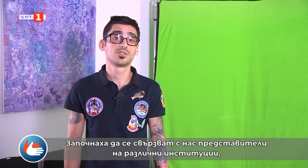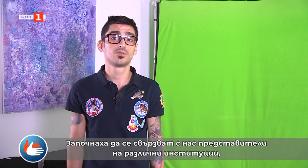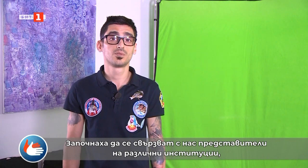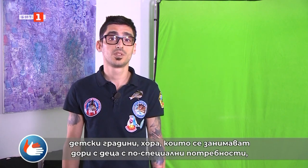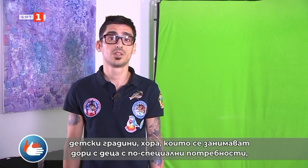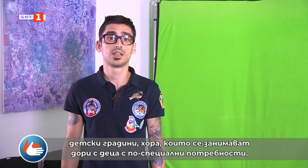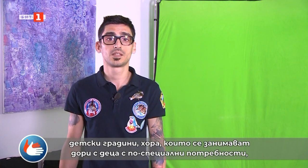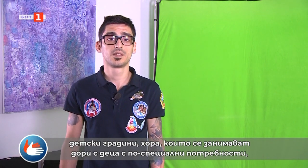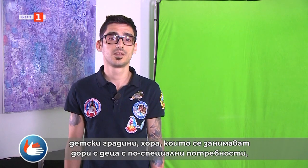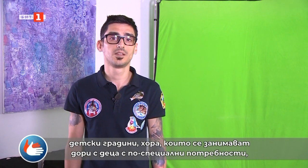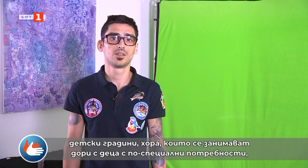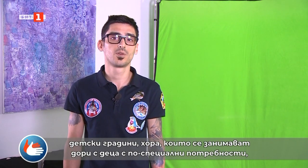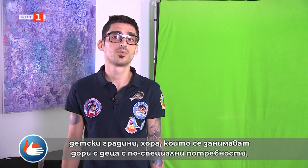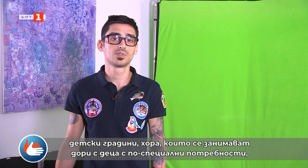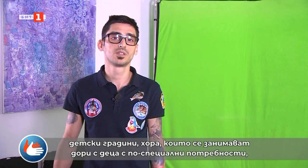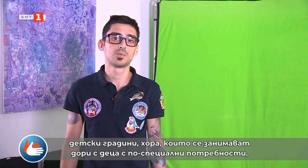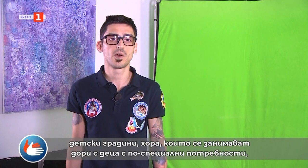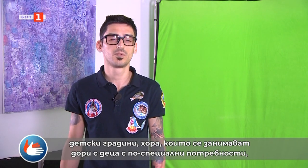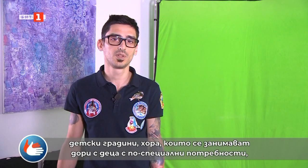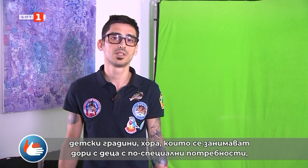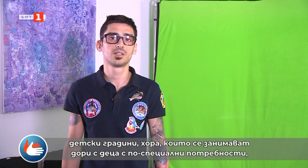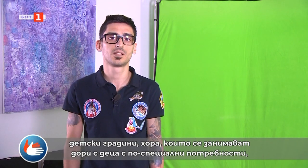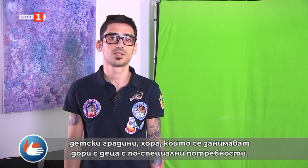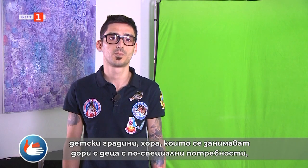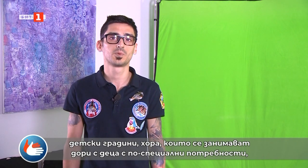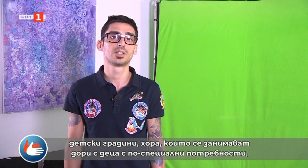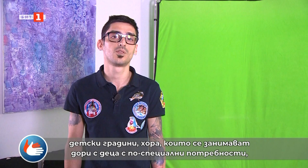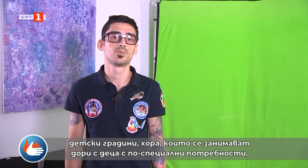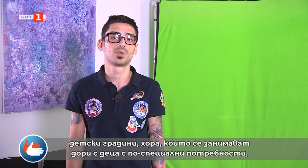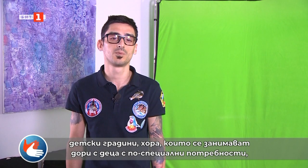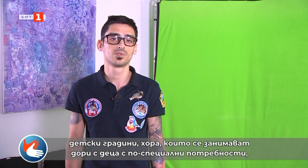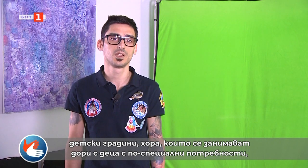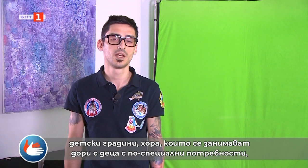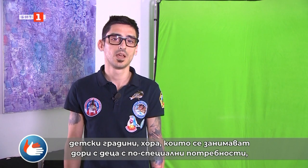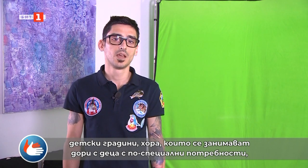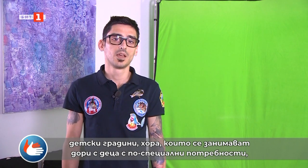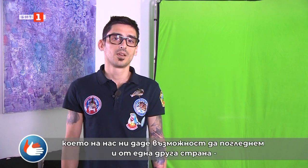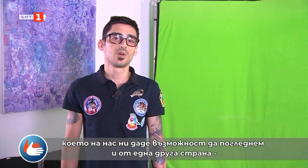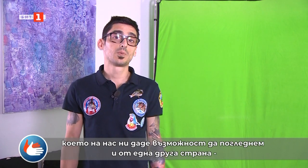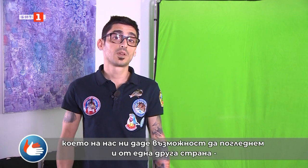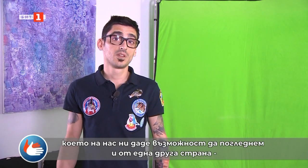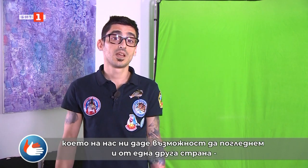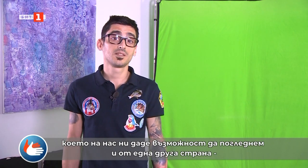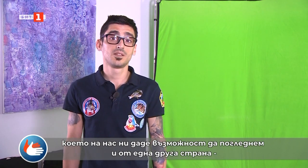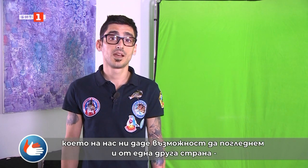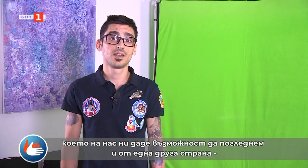институции, на детски градини, и хора, които се занимават дори с деца с по-специални потребности, което пък на нас ни даде